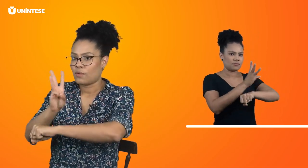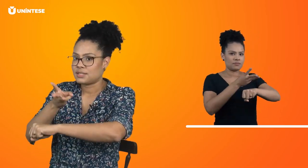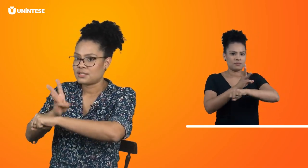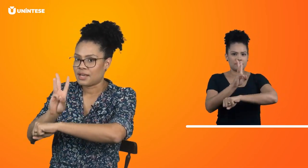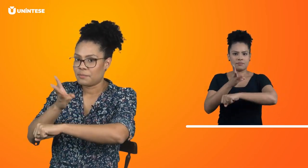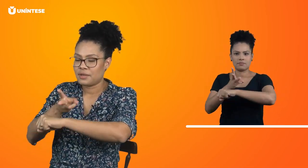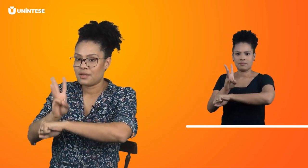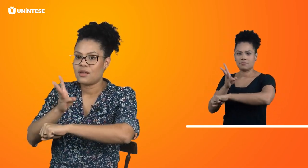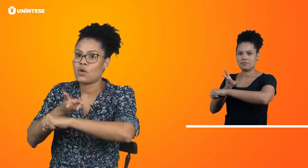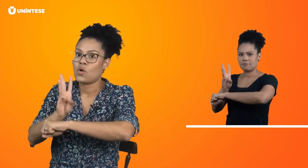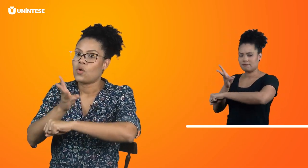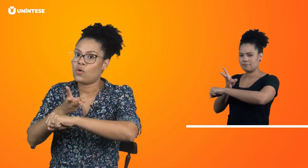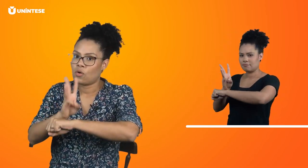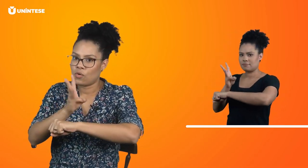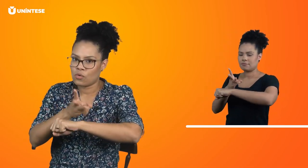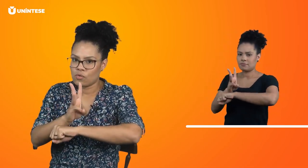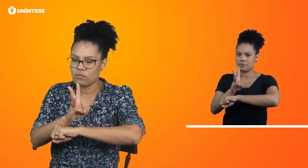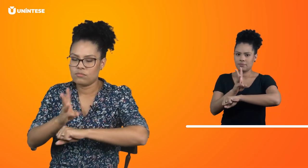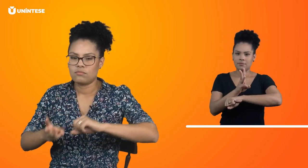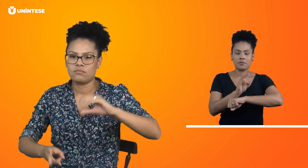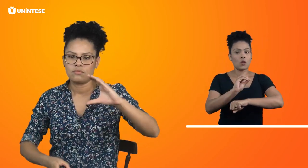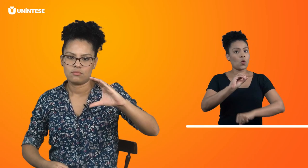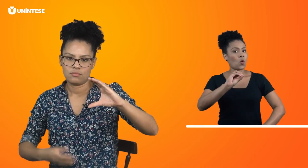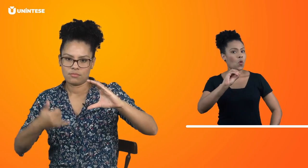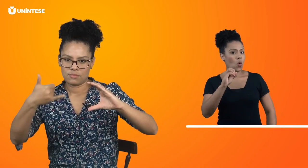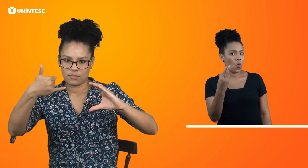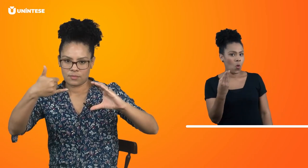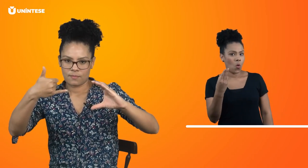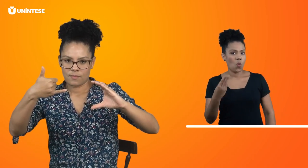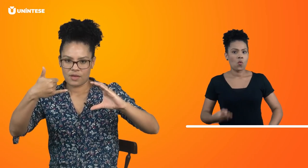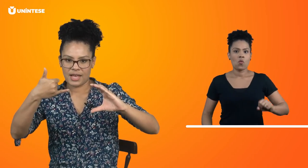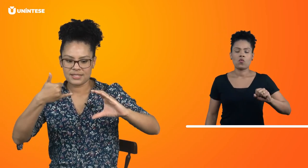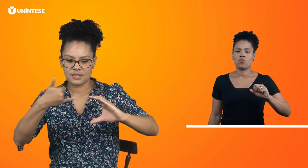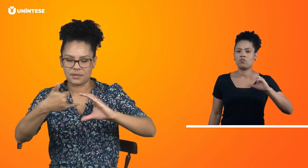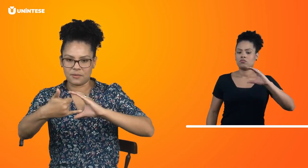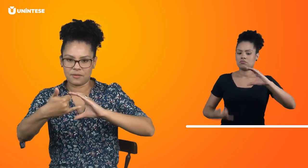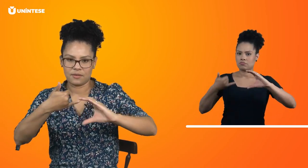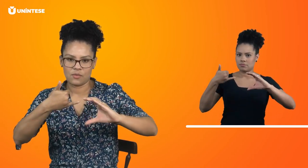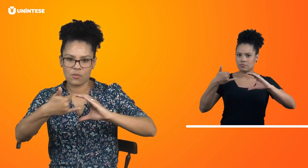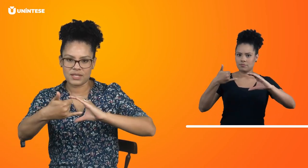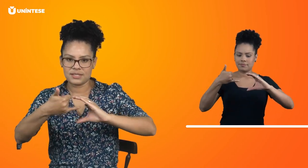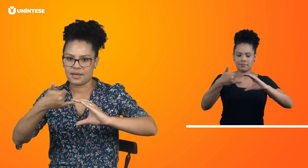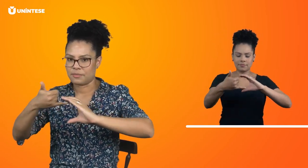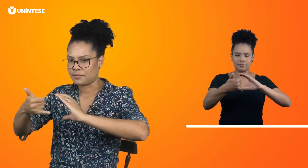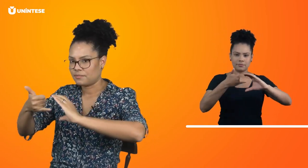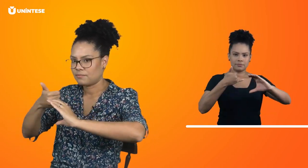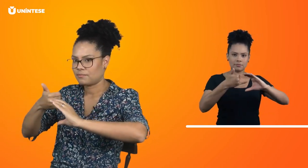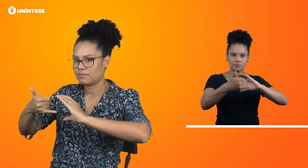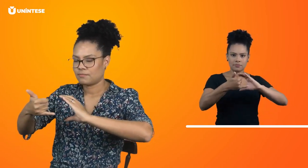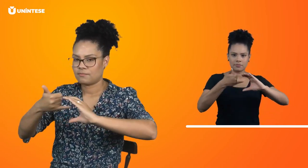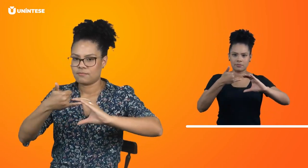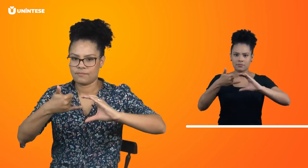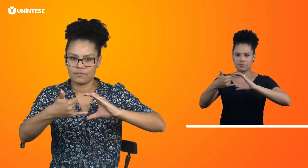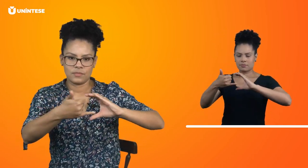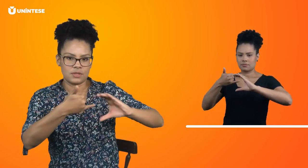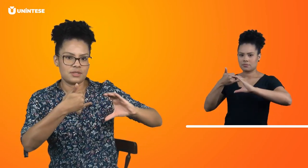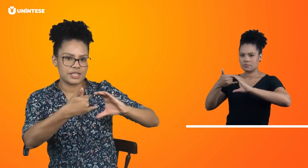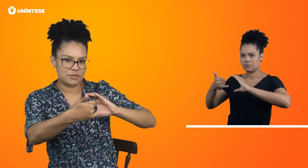WhatsApp ou assim. WhatsApp. Nesse